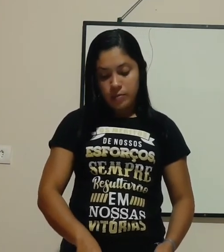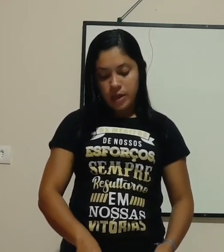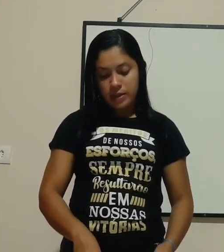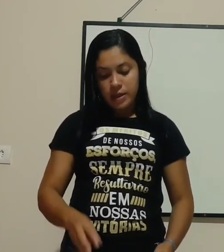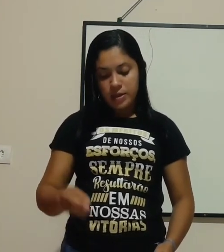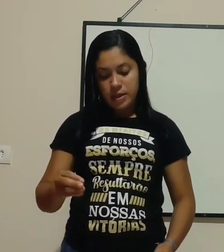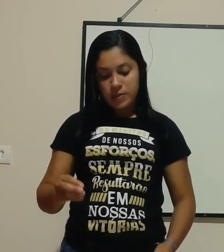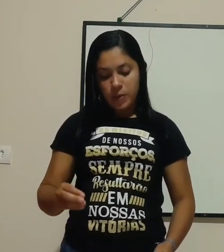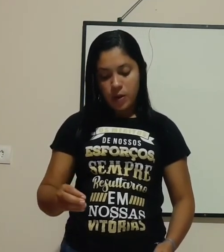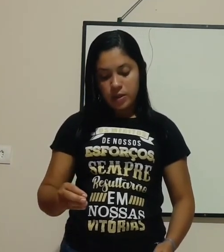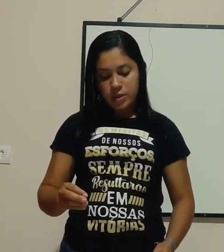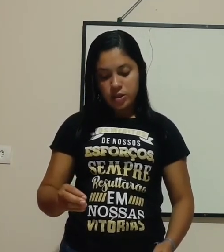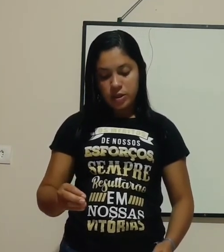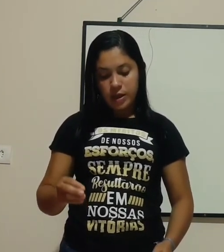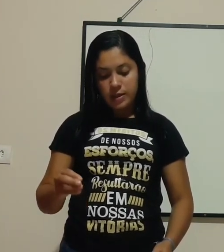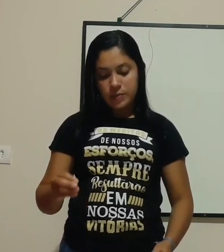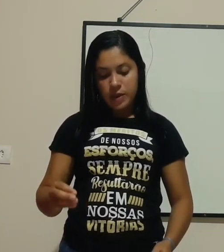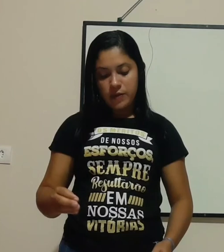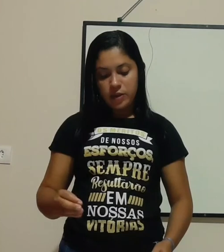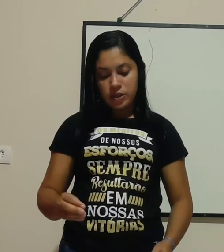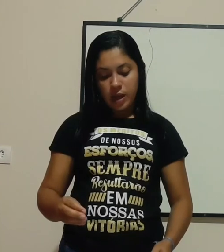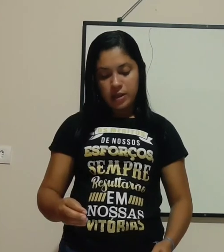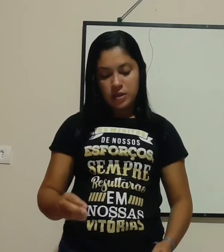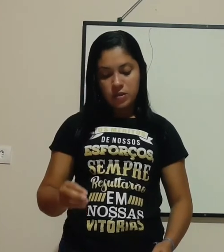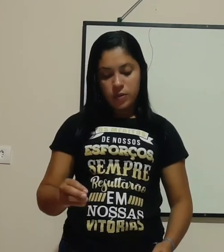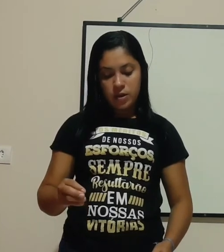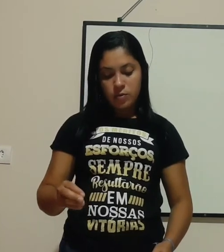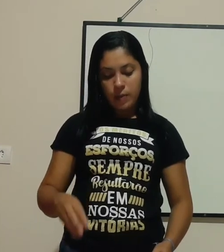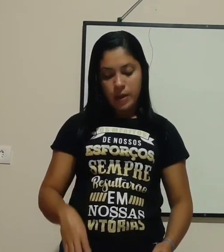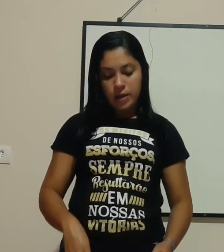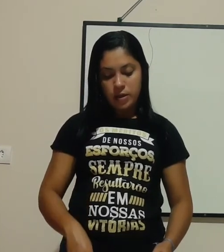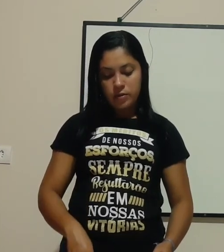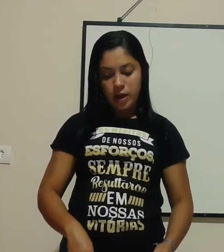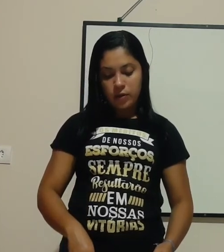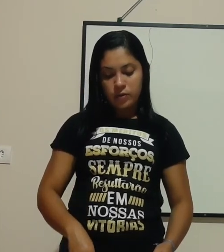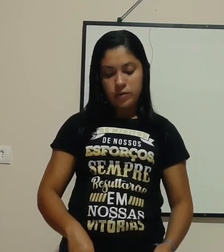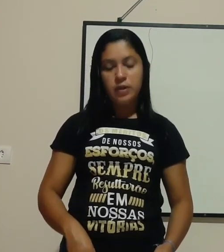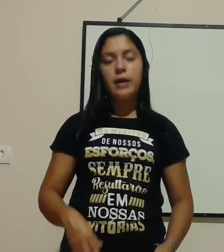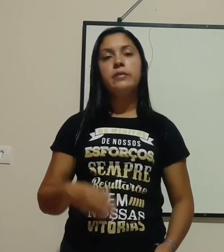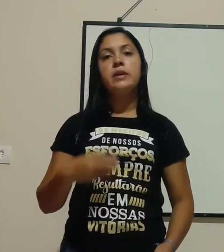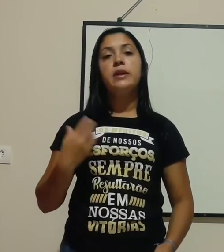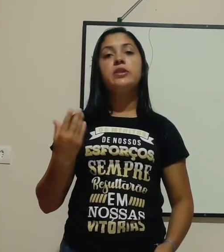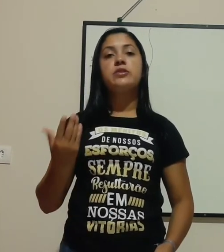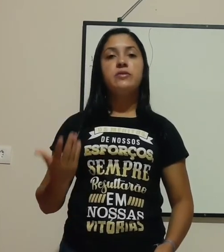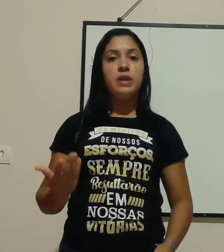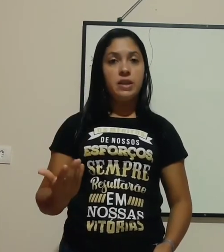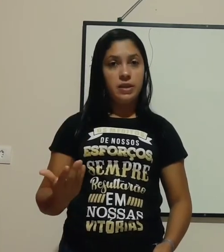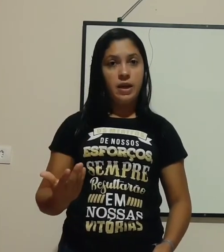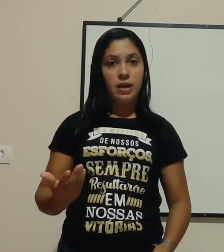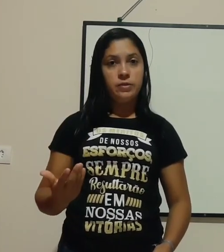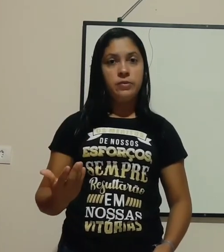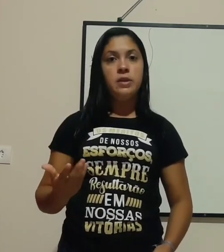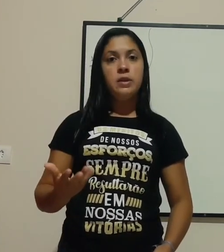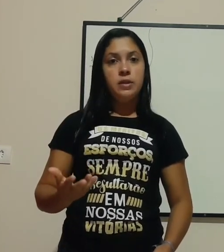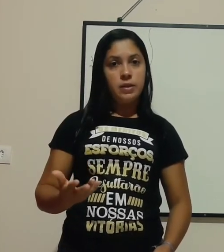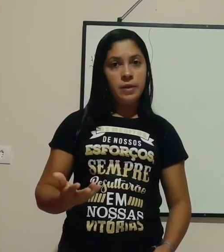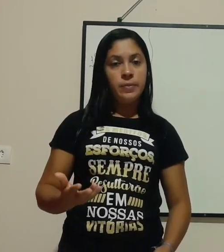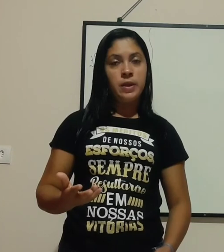Mantém as portas e janelas bem fechadas quando o aparelho de ar-condicionado estiver ligado também,